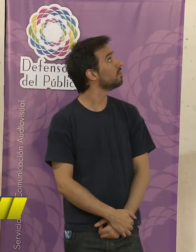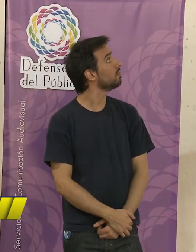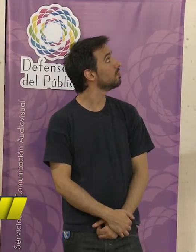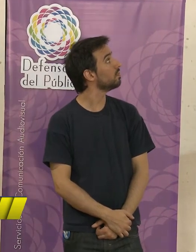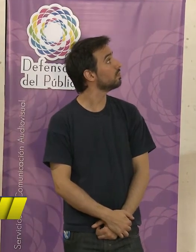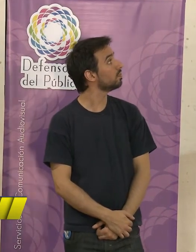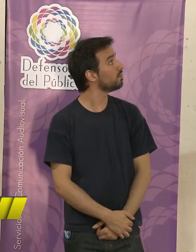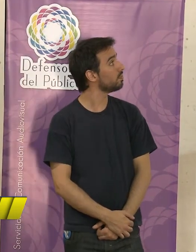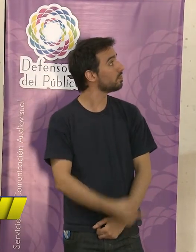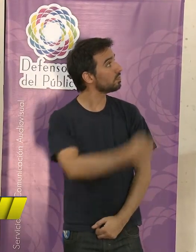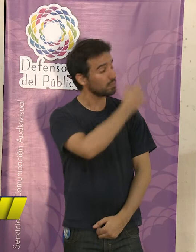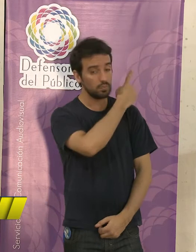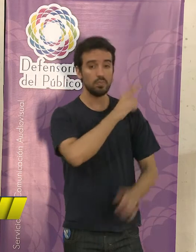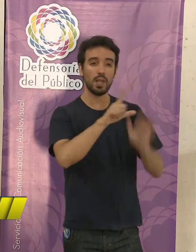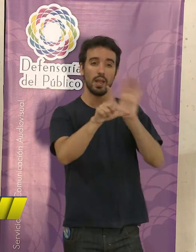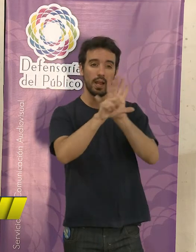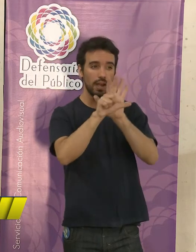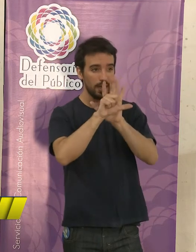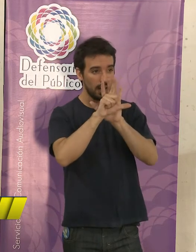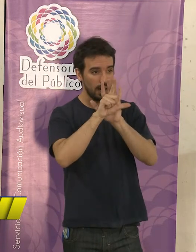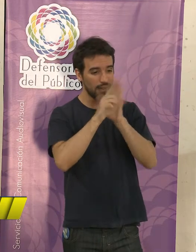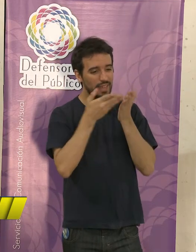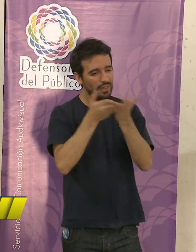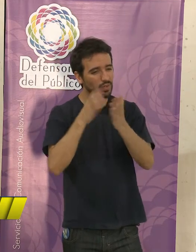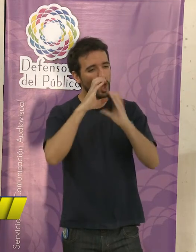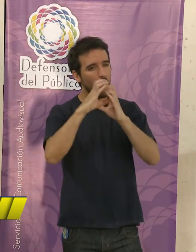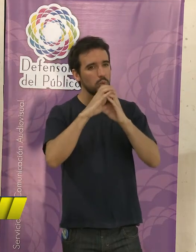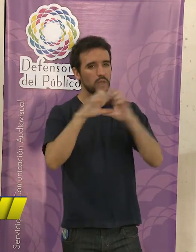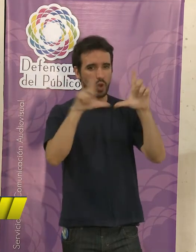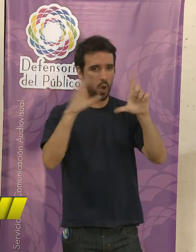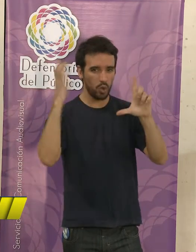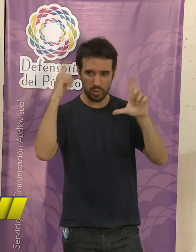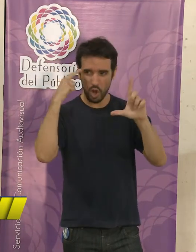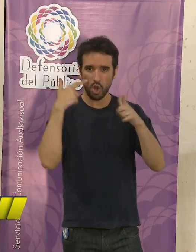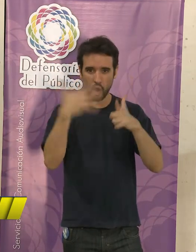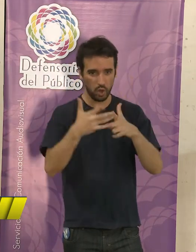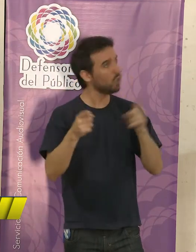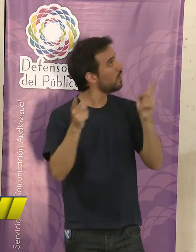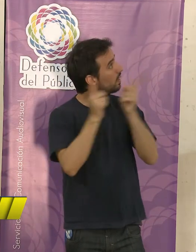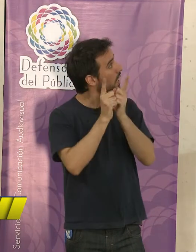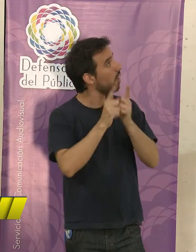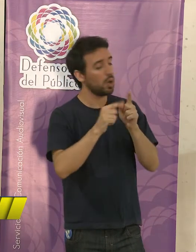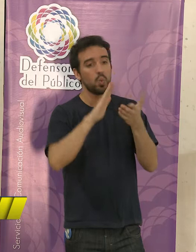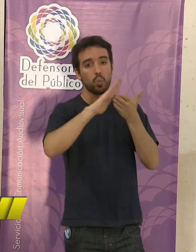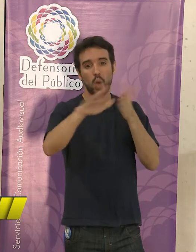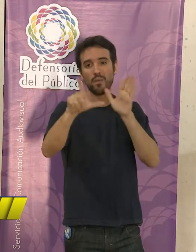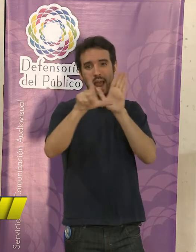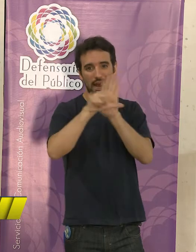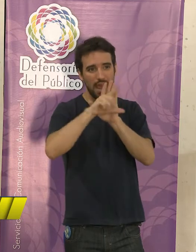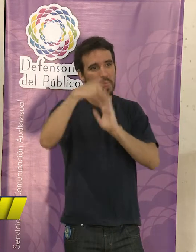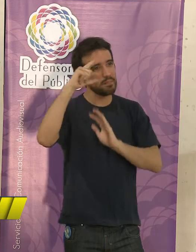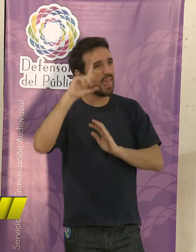Bueno, la Ley de Servicios de Comunicación Audiovisual es conocida popularmente como la Nueva Ley de Medios